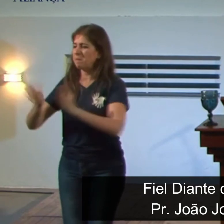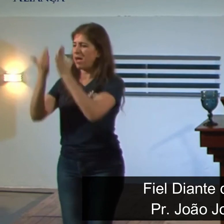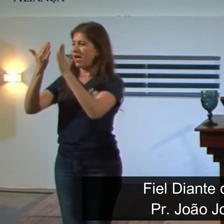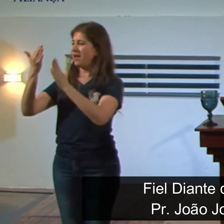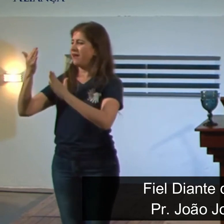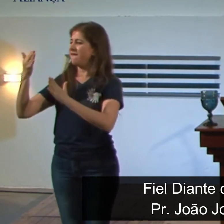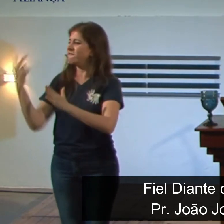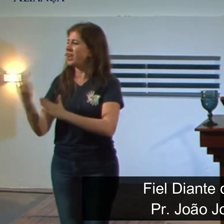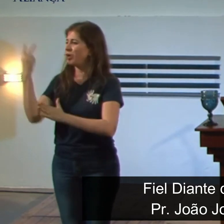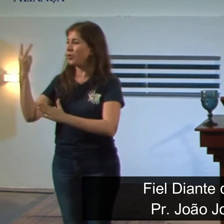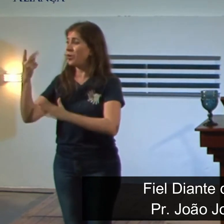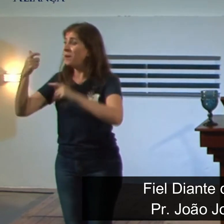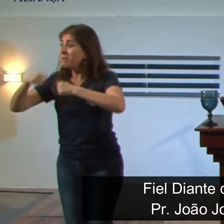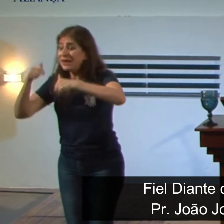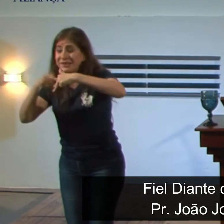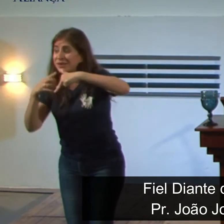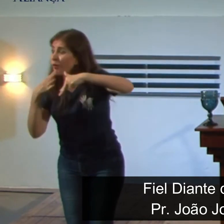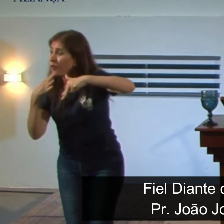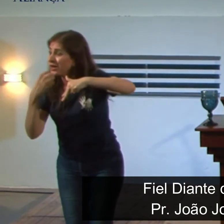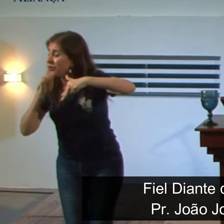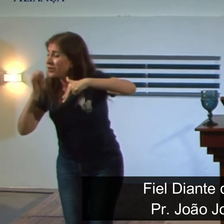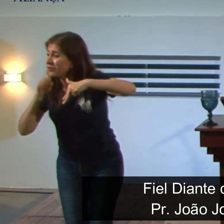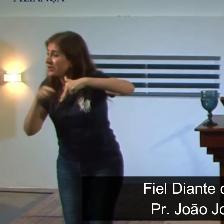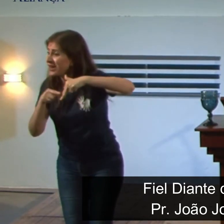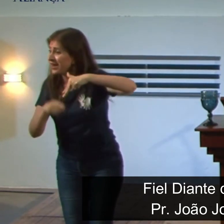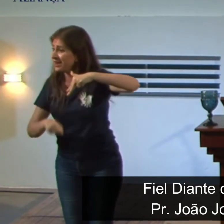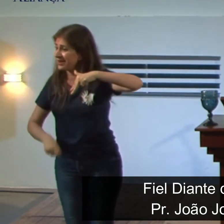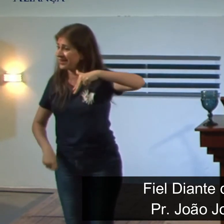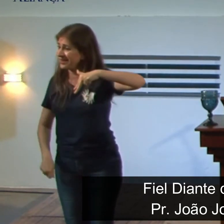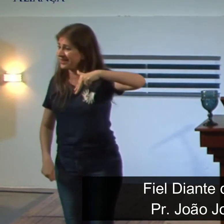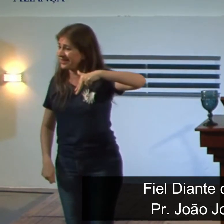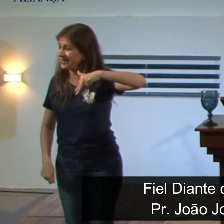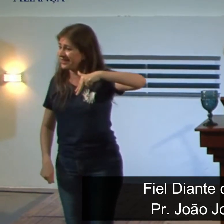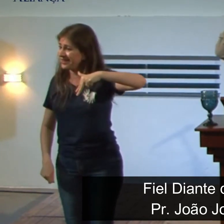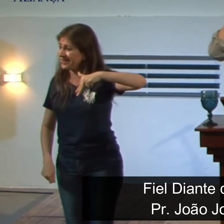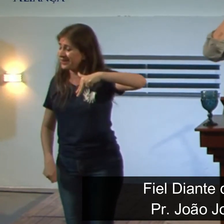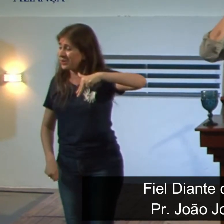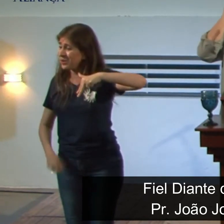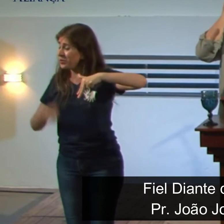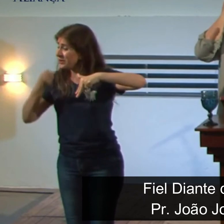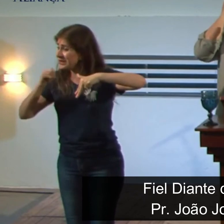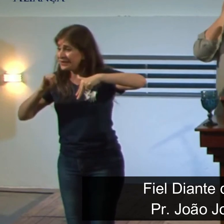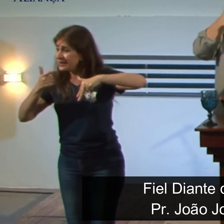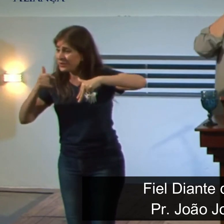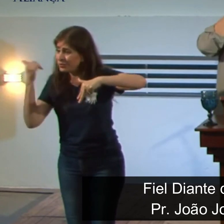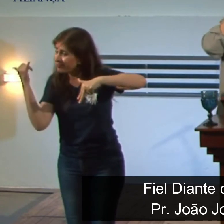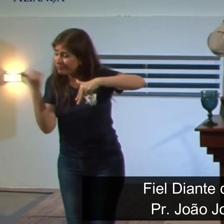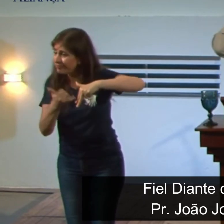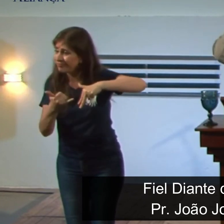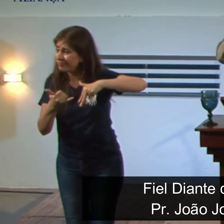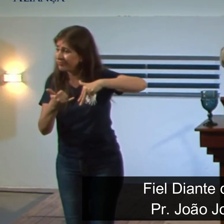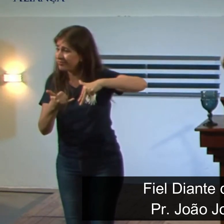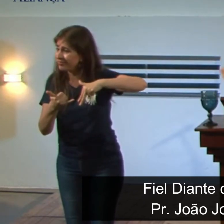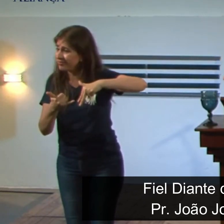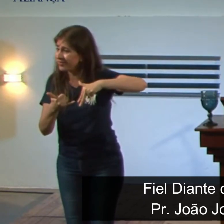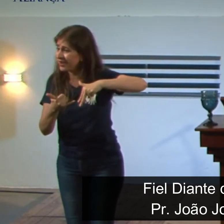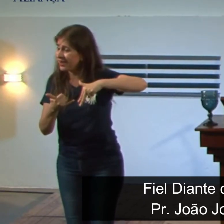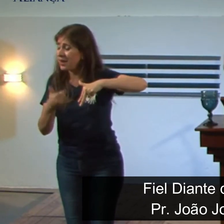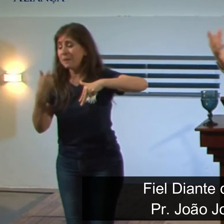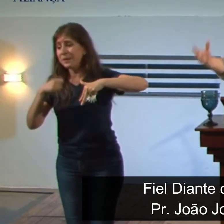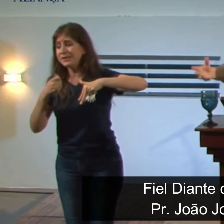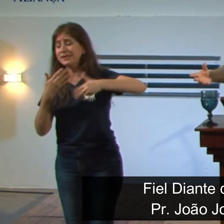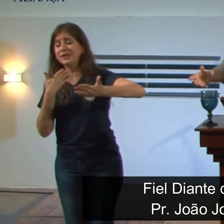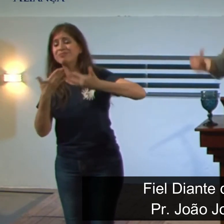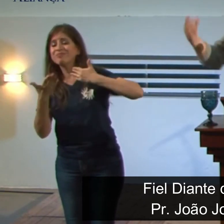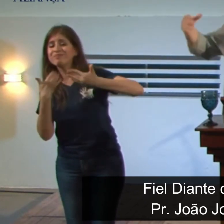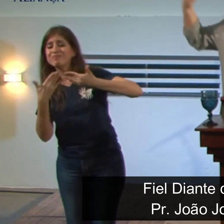essas pessoas elas precisam ouvir o evangelho pelo menos senão elas não vão ser alcançadas e para elas ouvirem tem que ter um diálogo